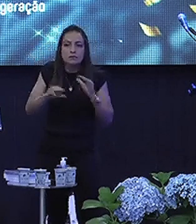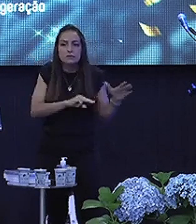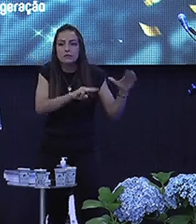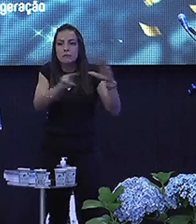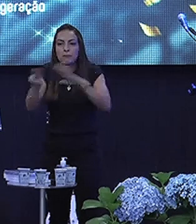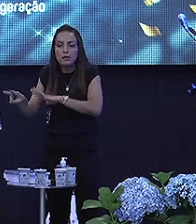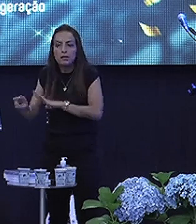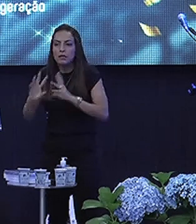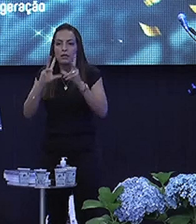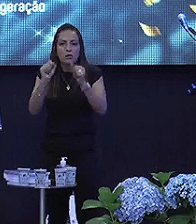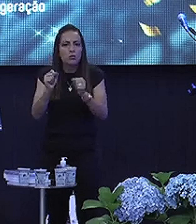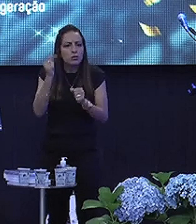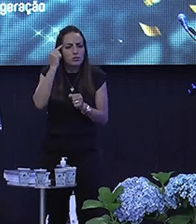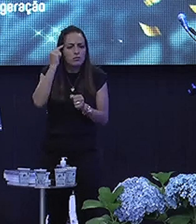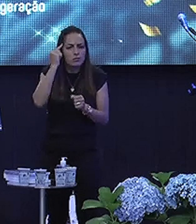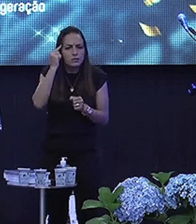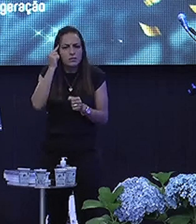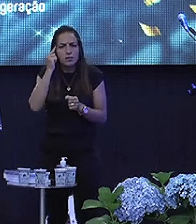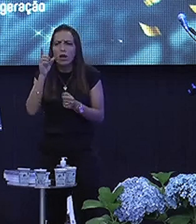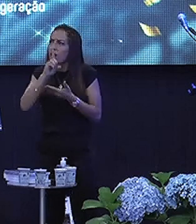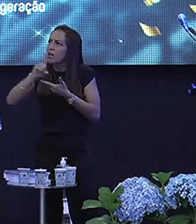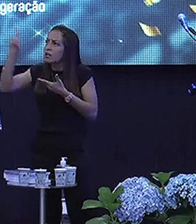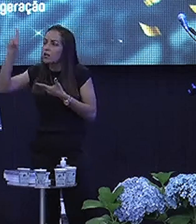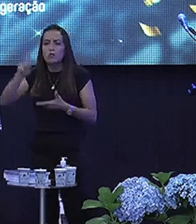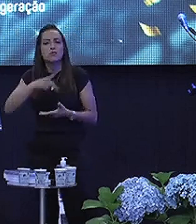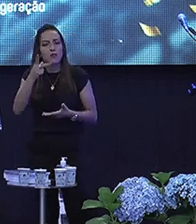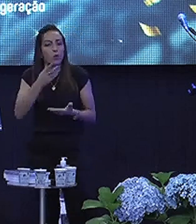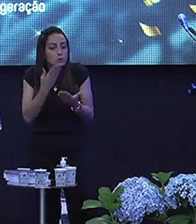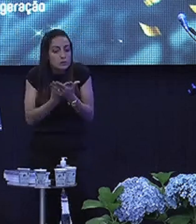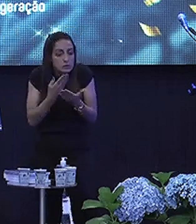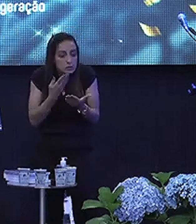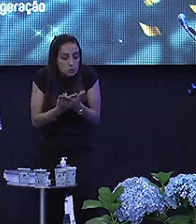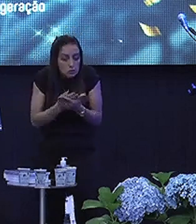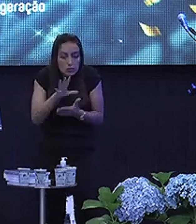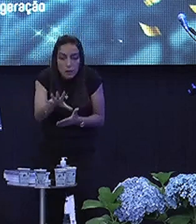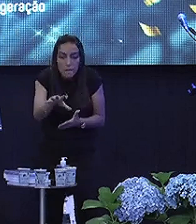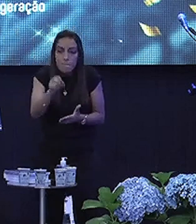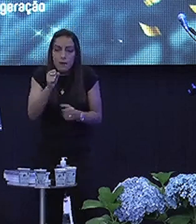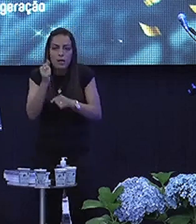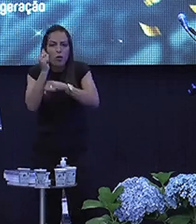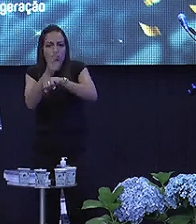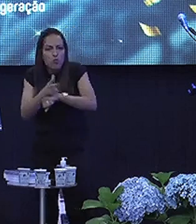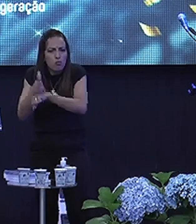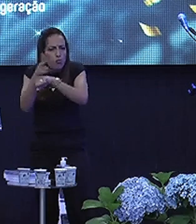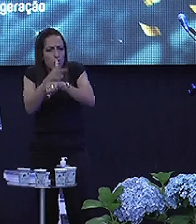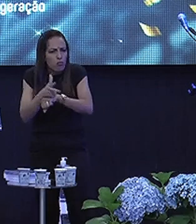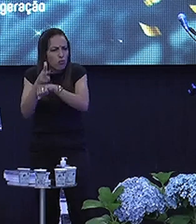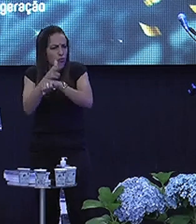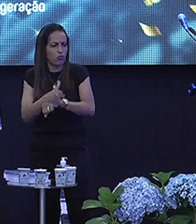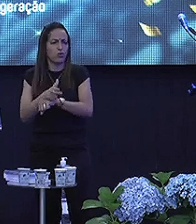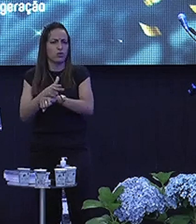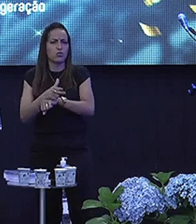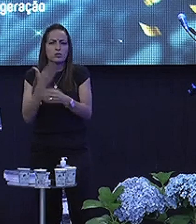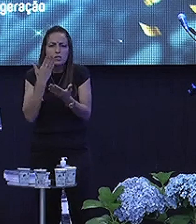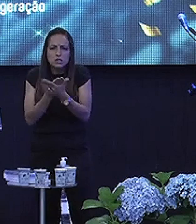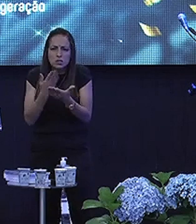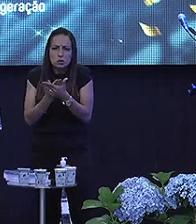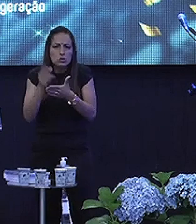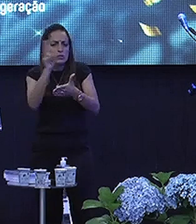Meditando nessa mensagem Deus falou com você Medita Pega o vídeo da internet Lê essa mensagem